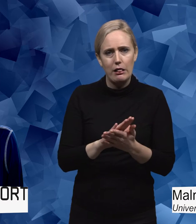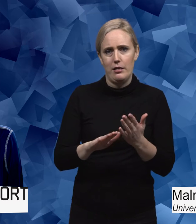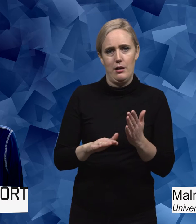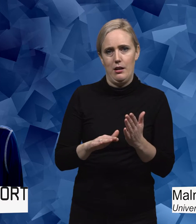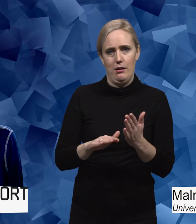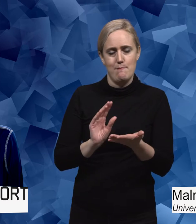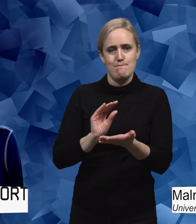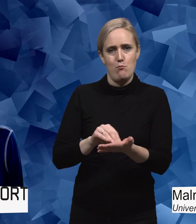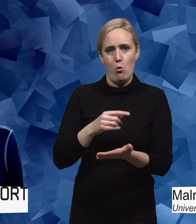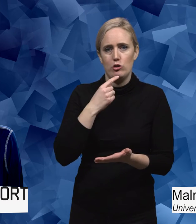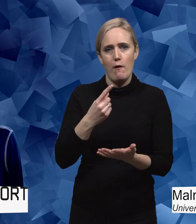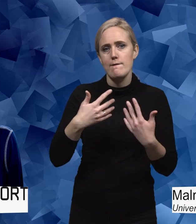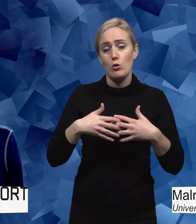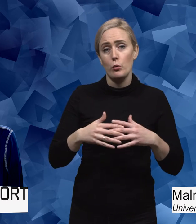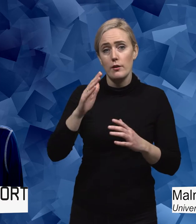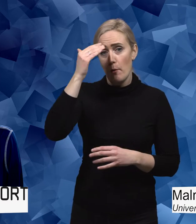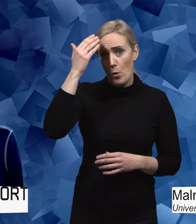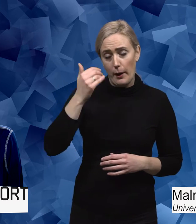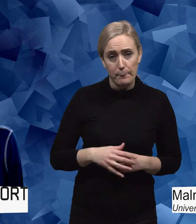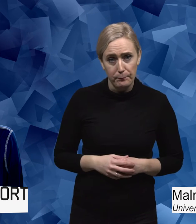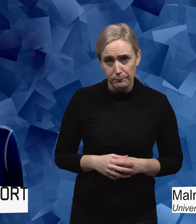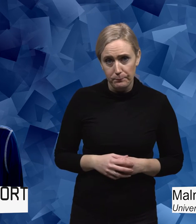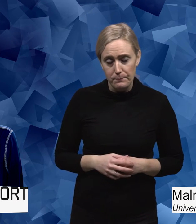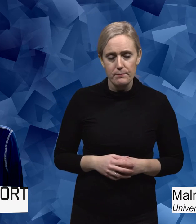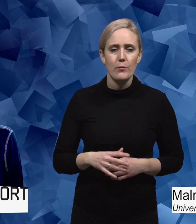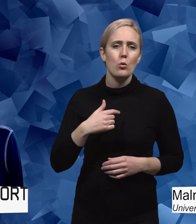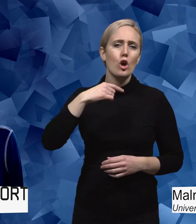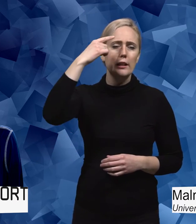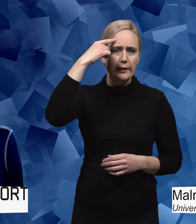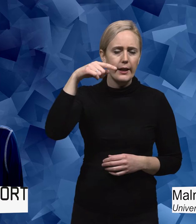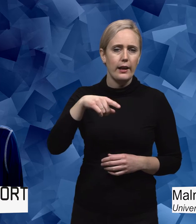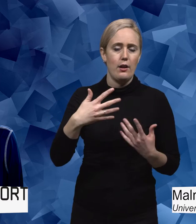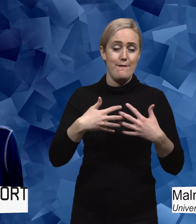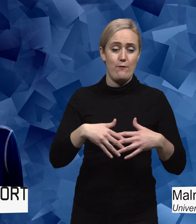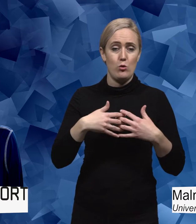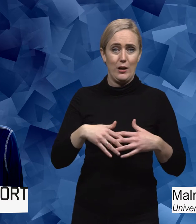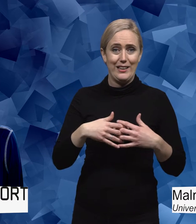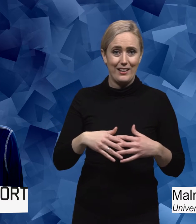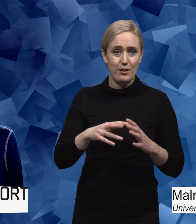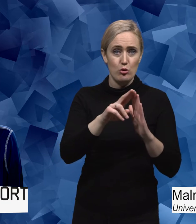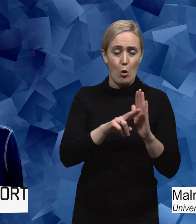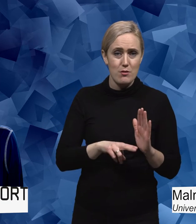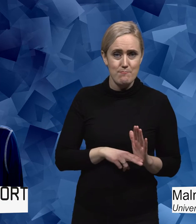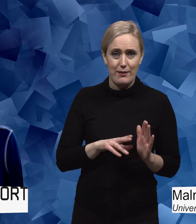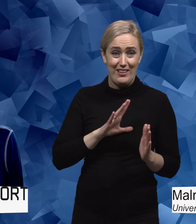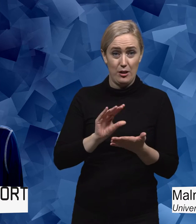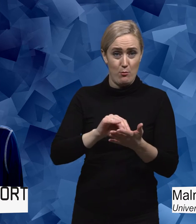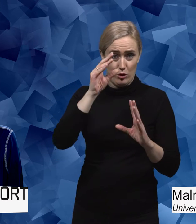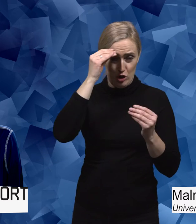funktionsförmåga, inte ens där. Och jag tänker mig att just det här att funktionalitetsnormen inte nämns i kursplanerna är intressant av två